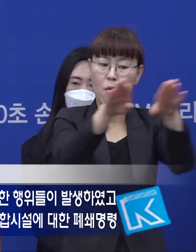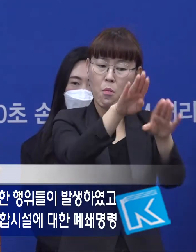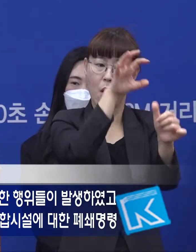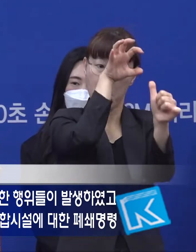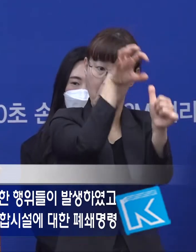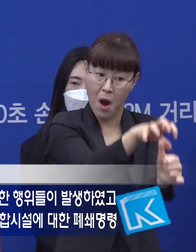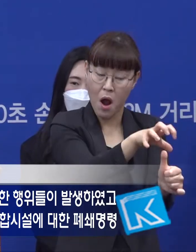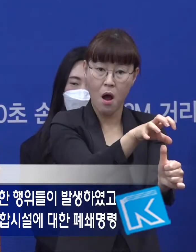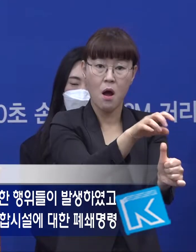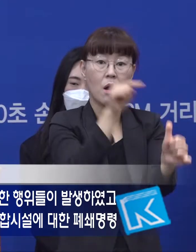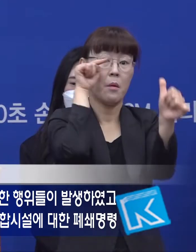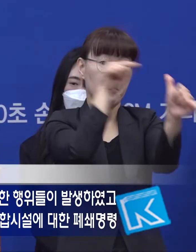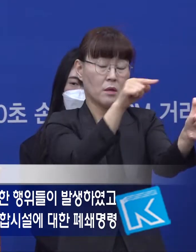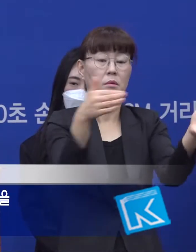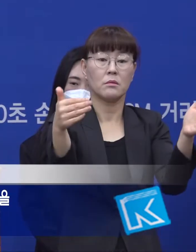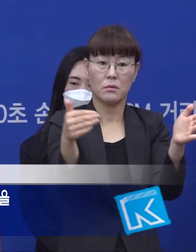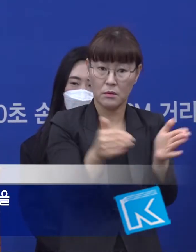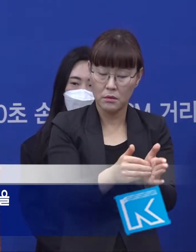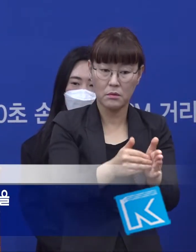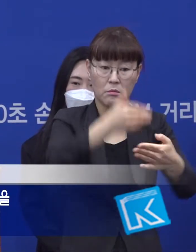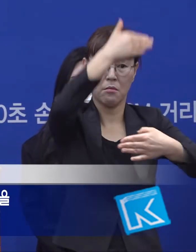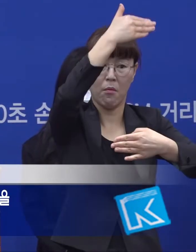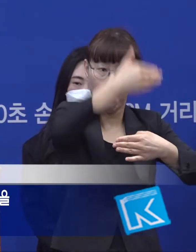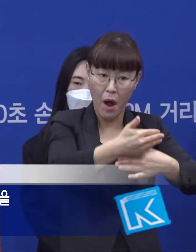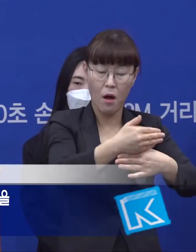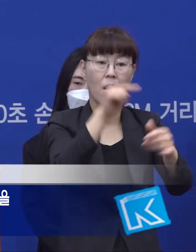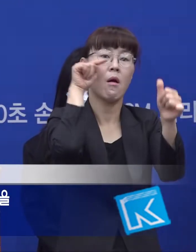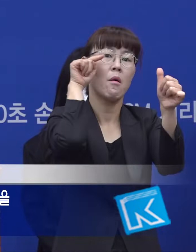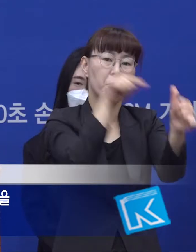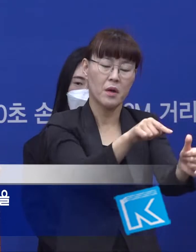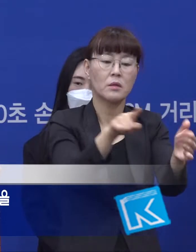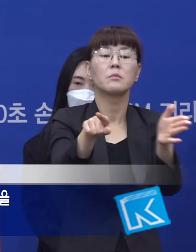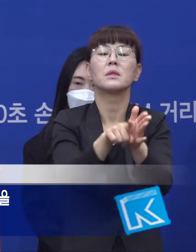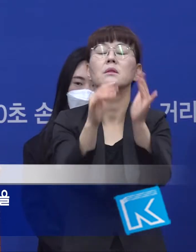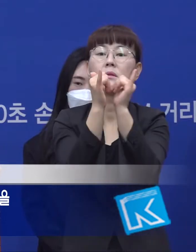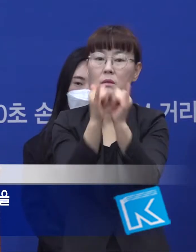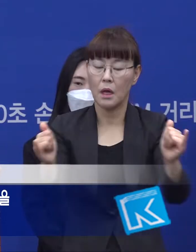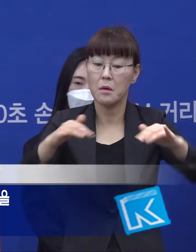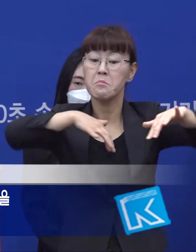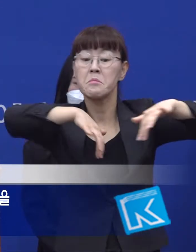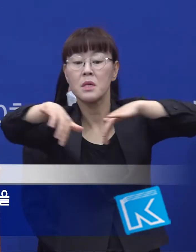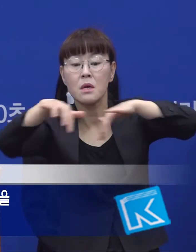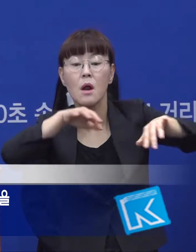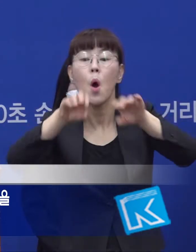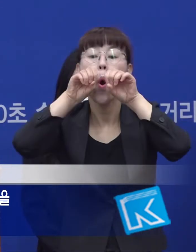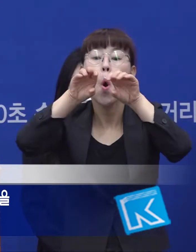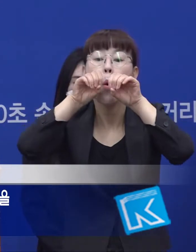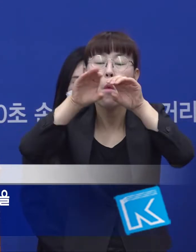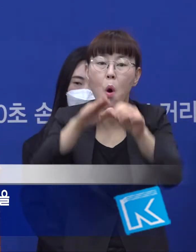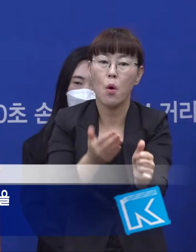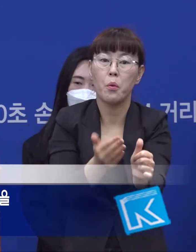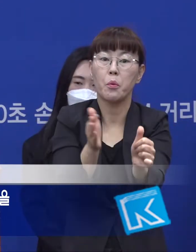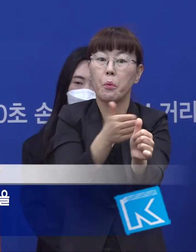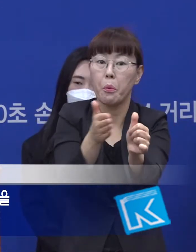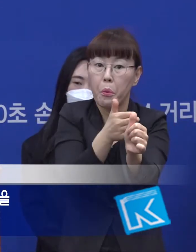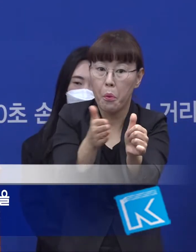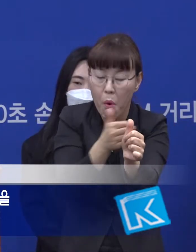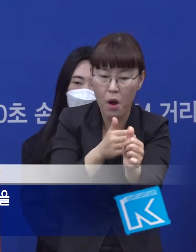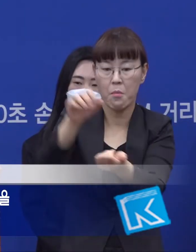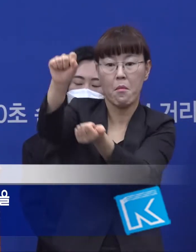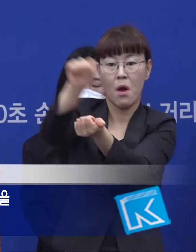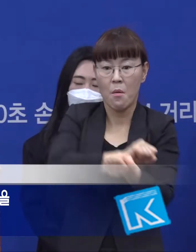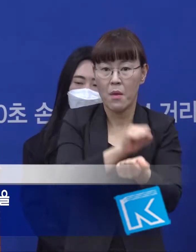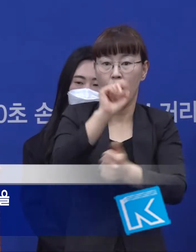집합시설에 대한 폐쇄 명령 속에서도 신도들에게 길거리 전도를 종용하는 등 감염의 확산을